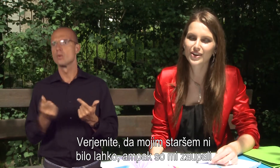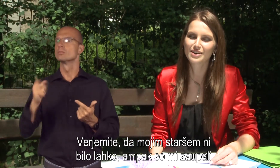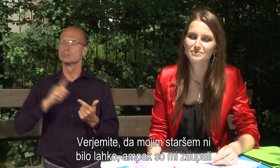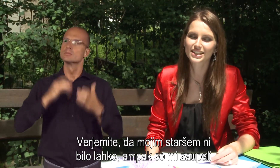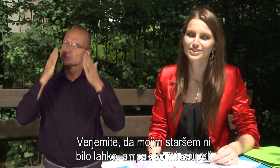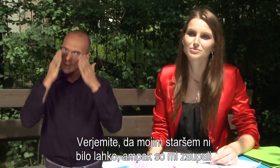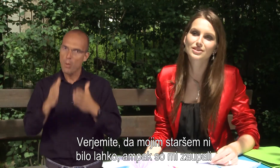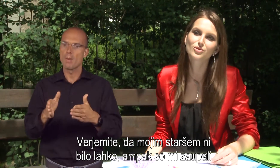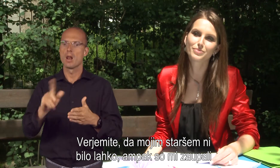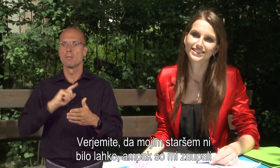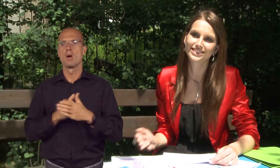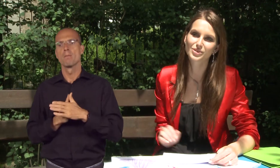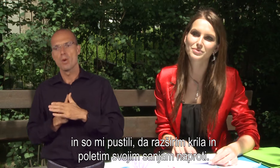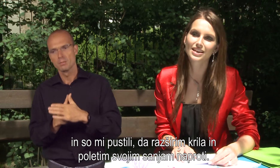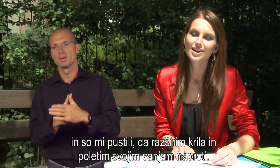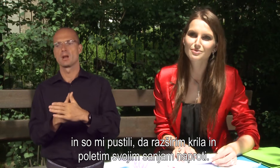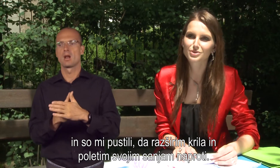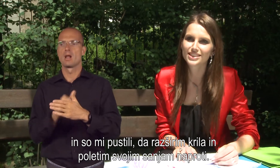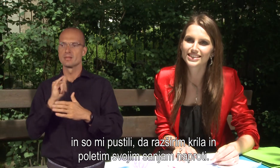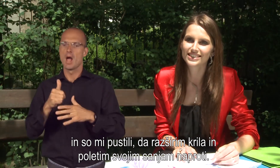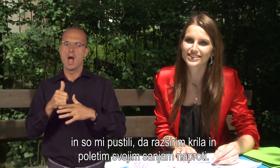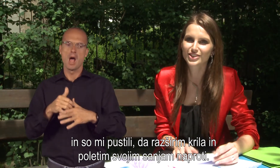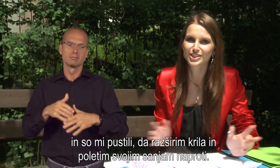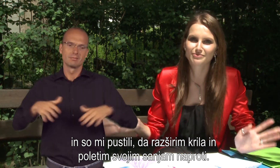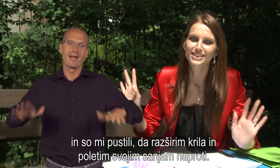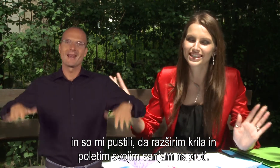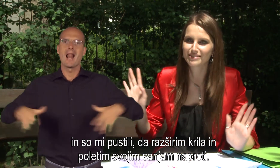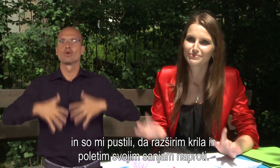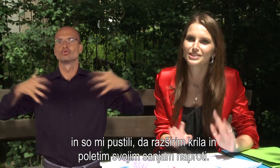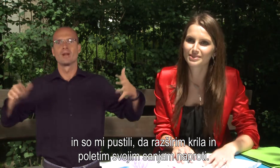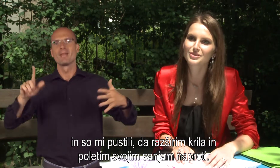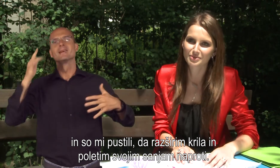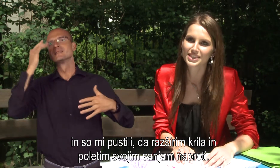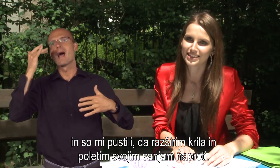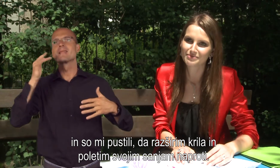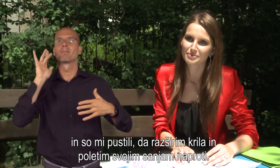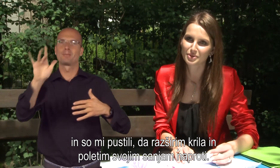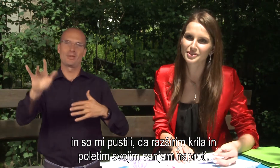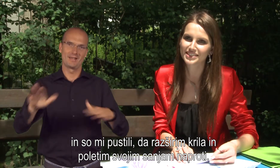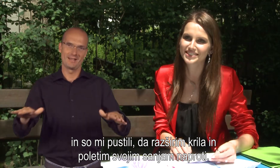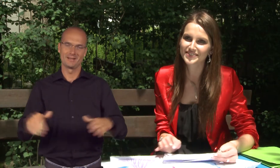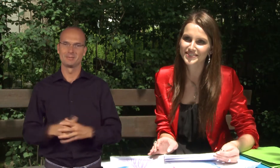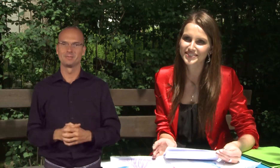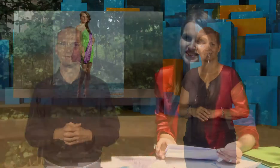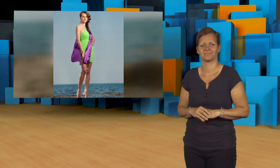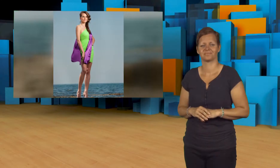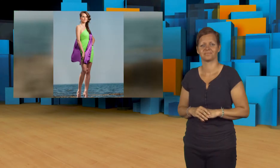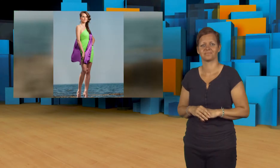lahko, ampak so mi zaupali in so mi pustili, da reširam krila in poletim svojim sanjem naproti.